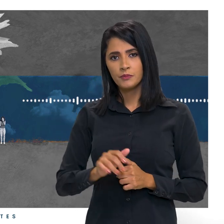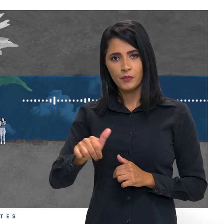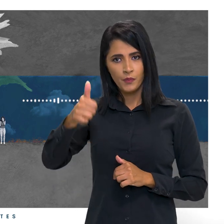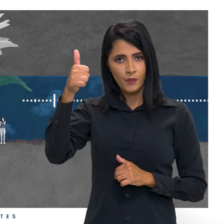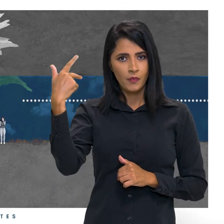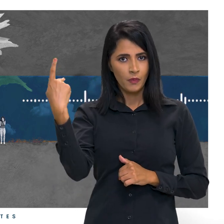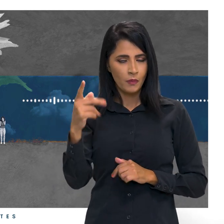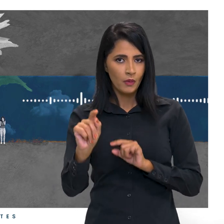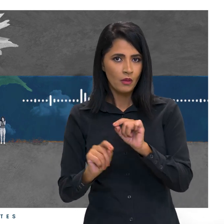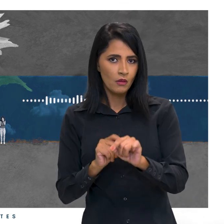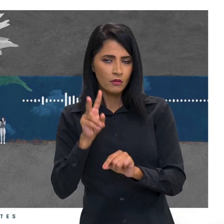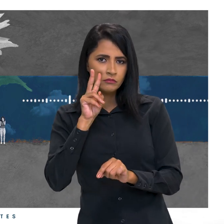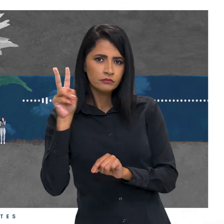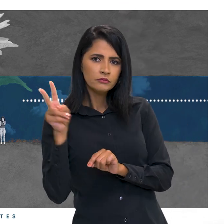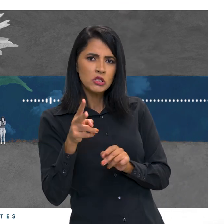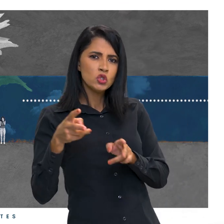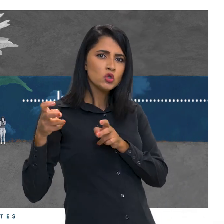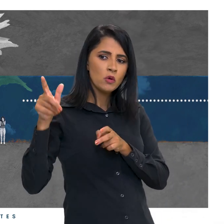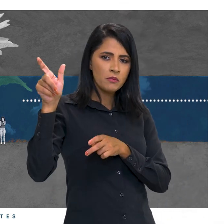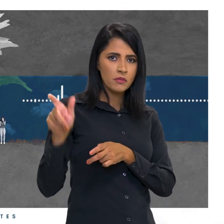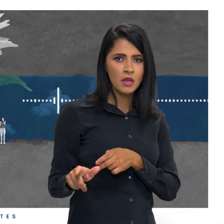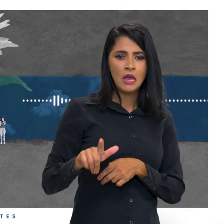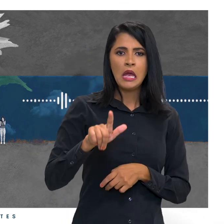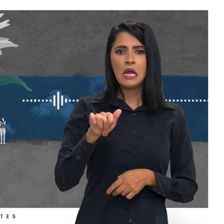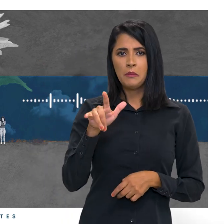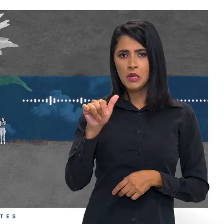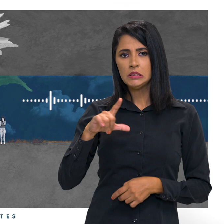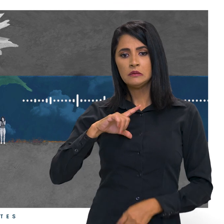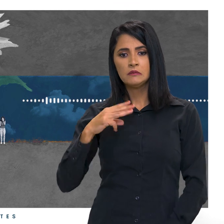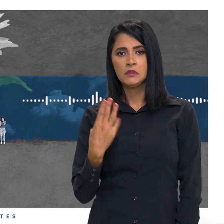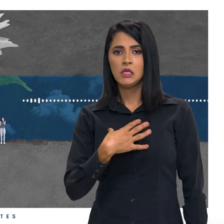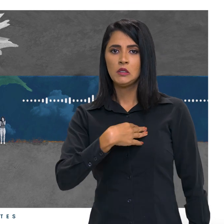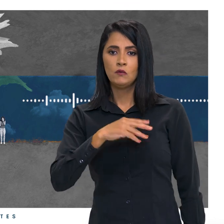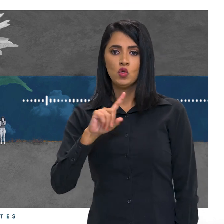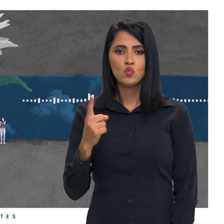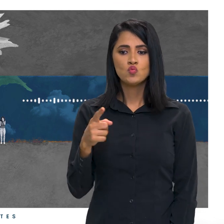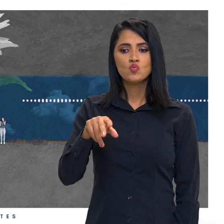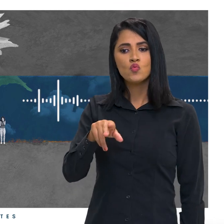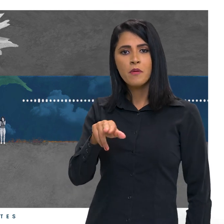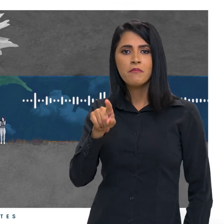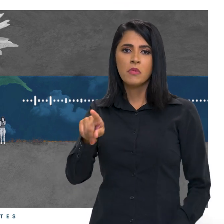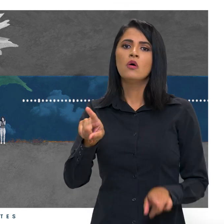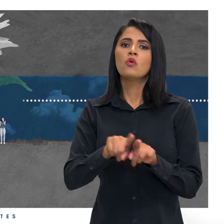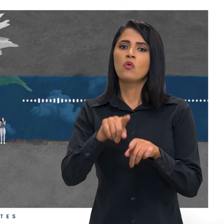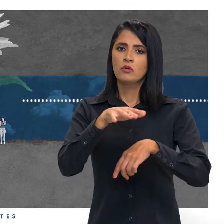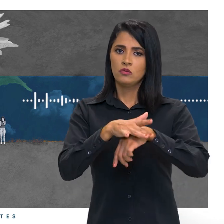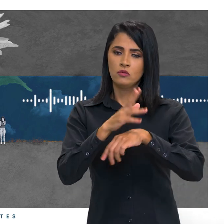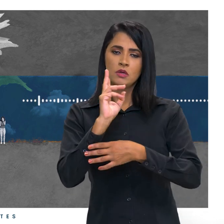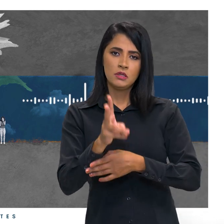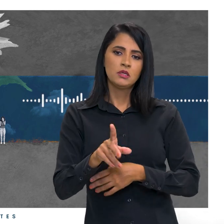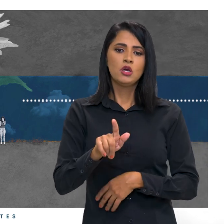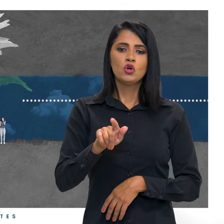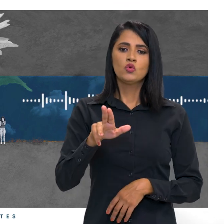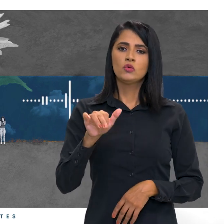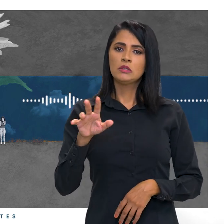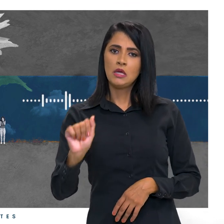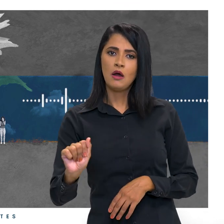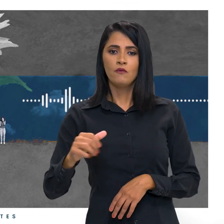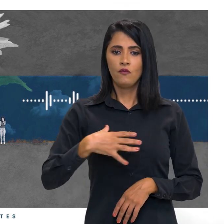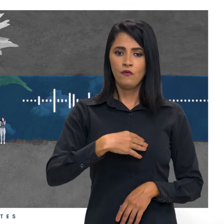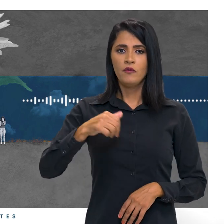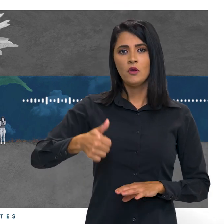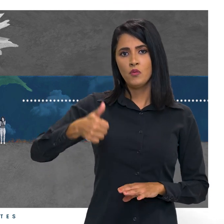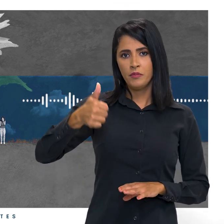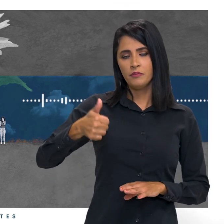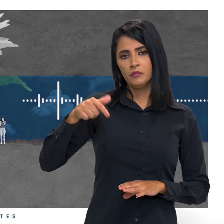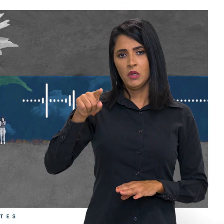história, a gente descobre que a Gabriele teve três filhos e um irmão com mucopolisacaridose. Gustavo, o filho mais velho, faleceu